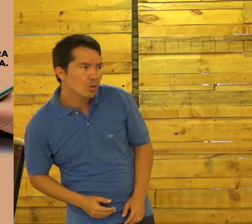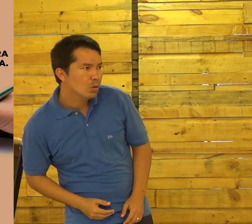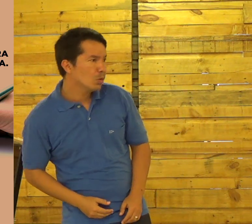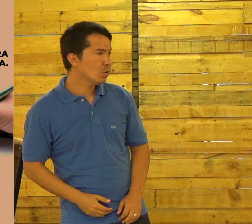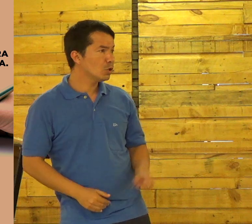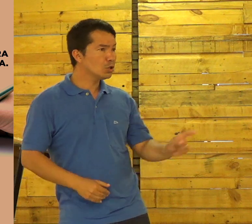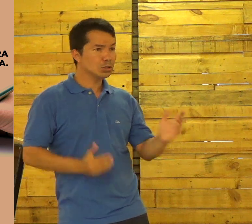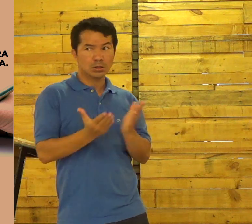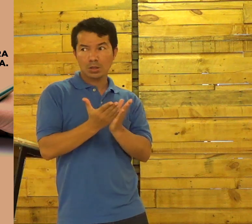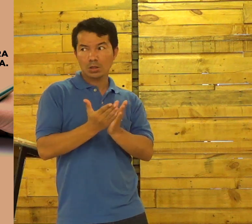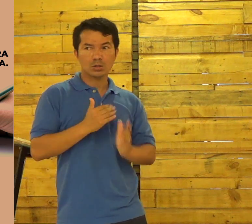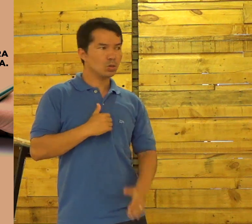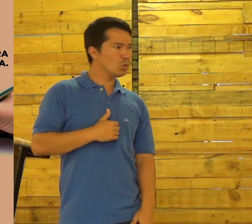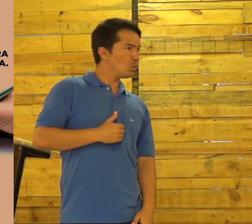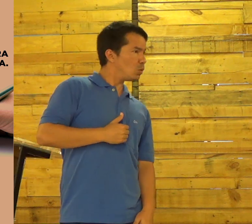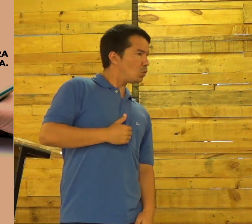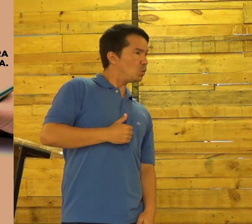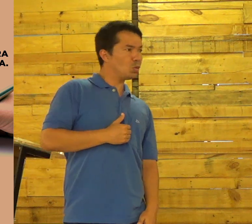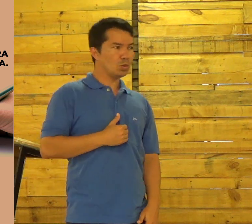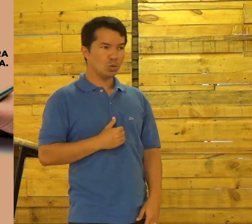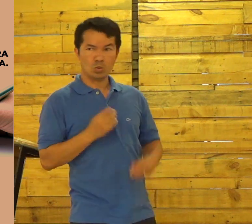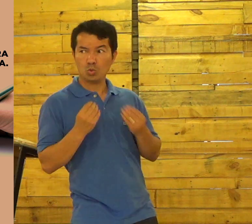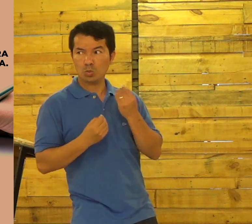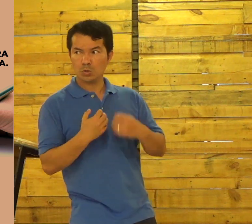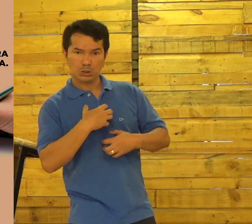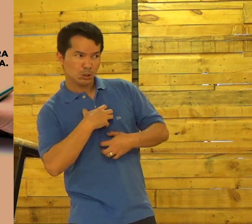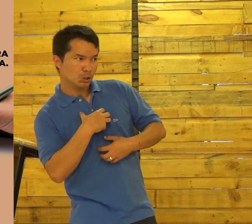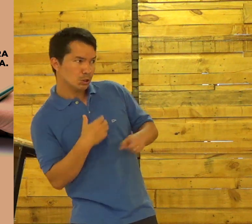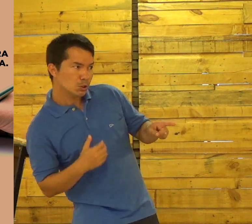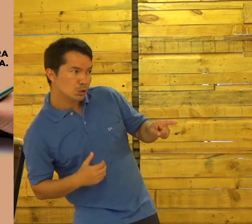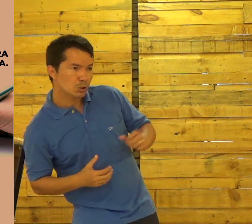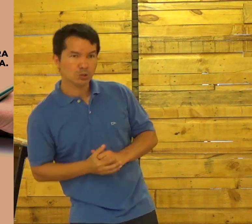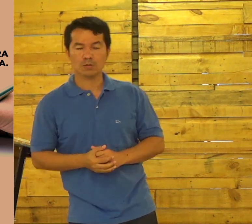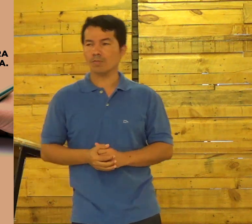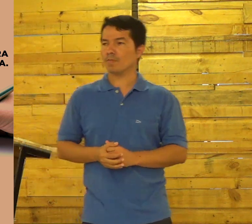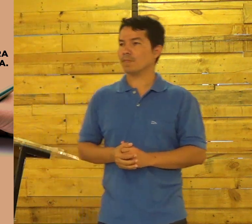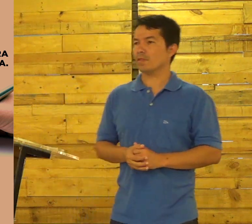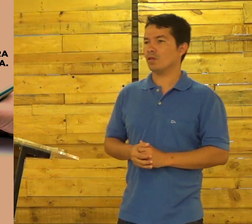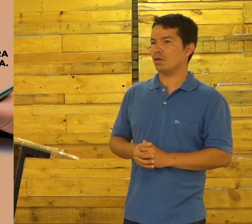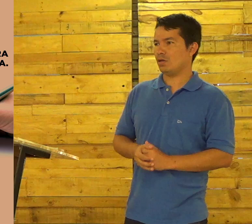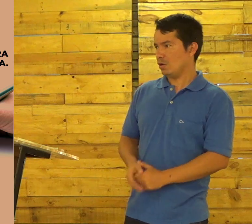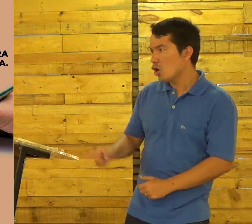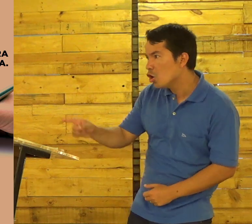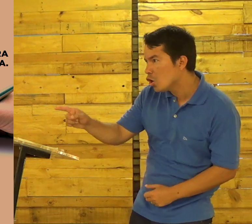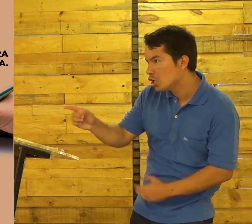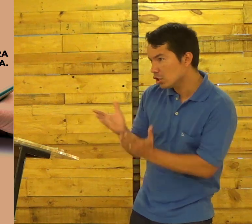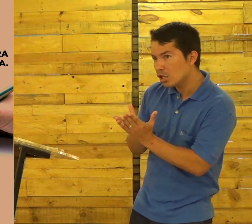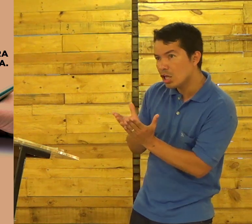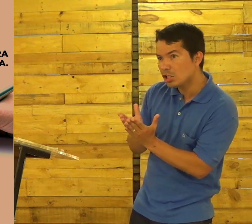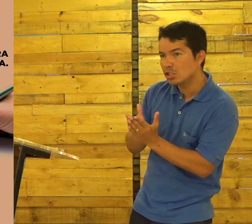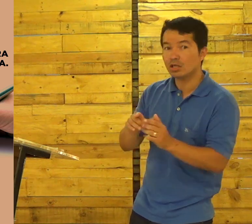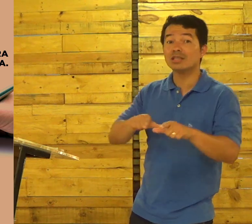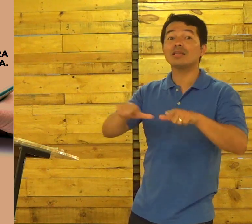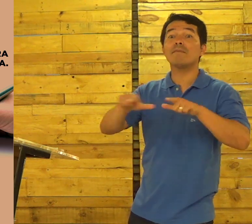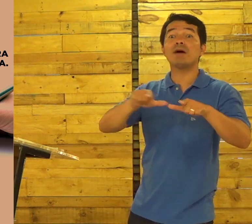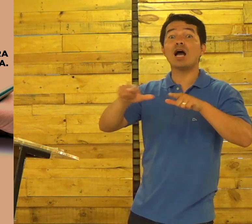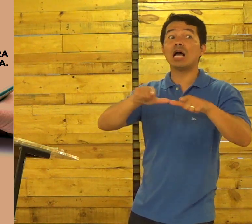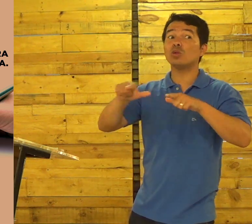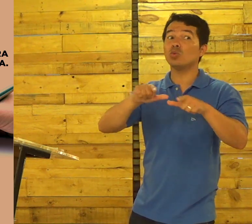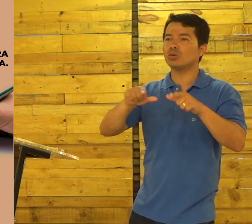enxerga Mas o seu vizinho Está te olhando Ele sabe que você é crente Ele olha para o seu jeito E vê A